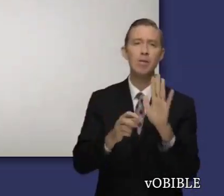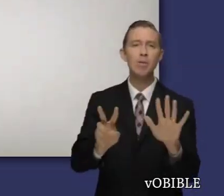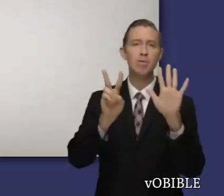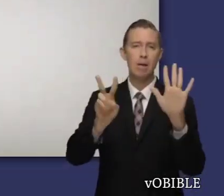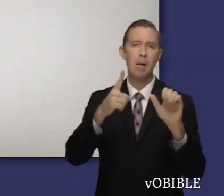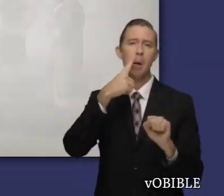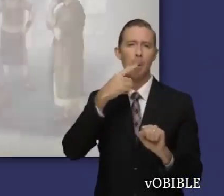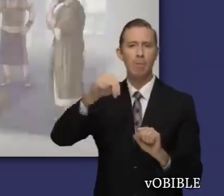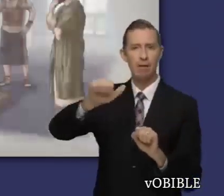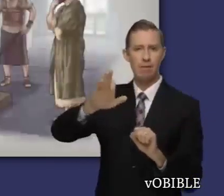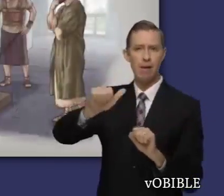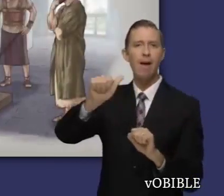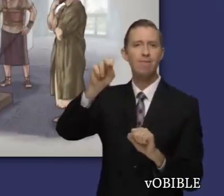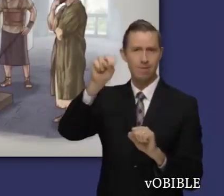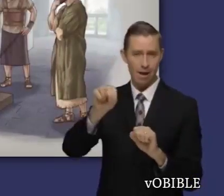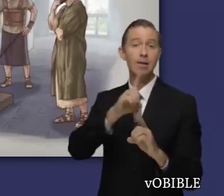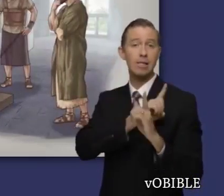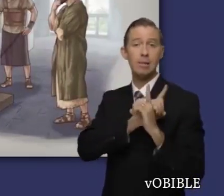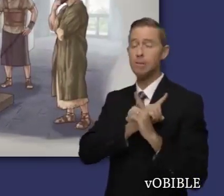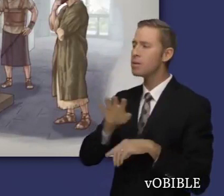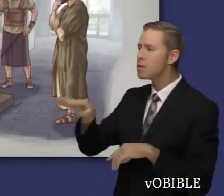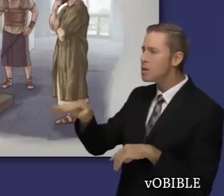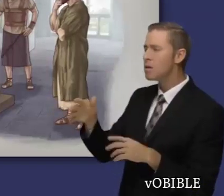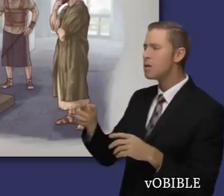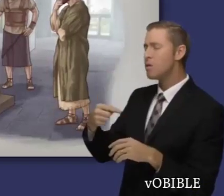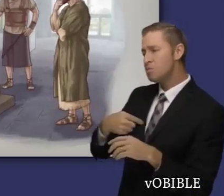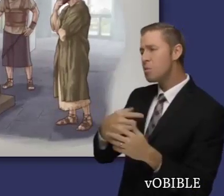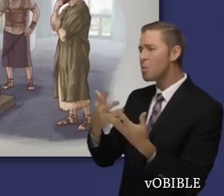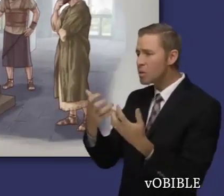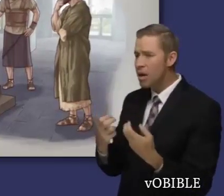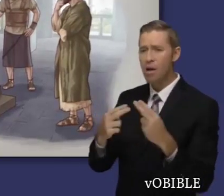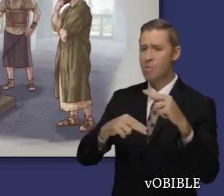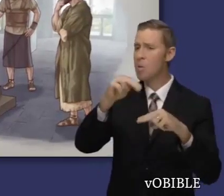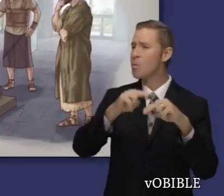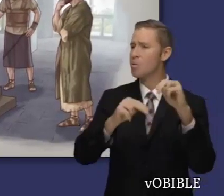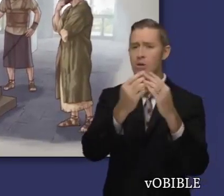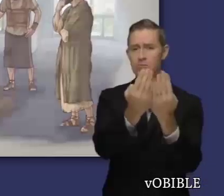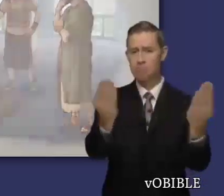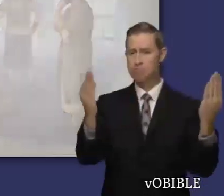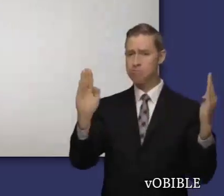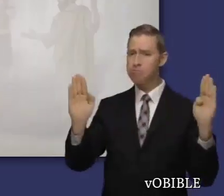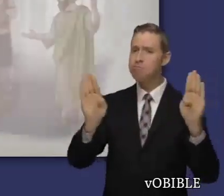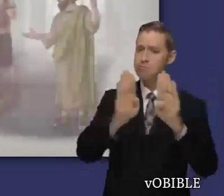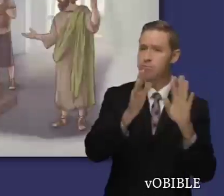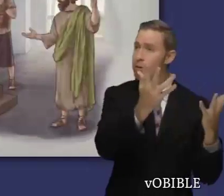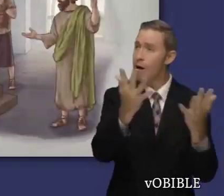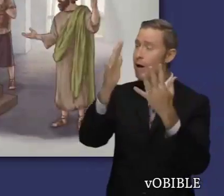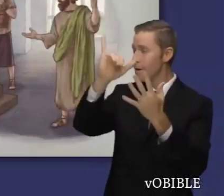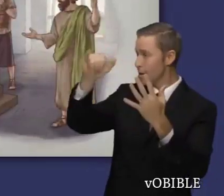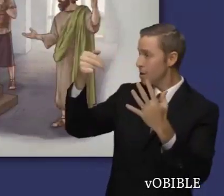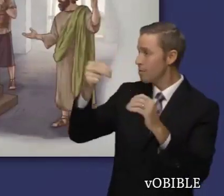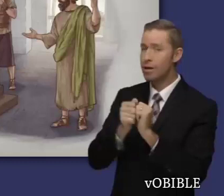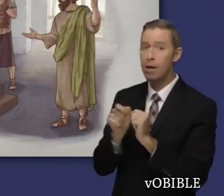En el capítulo 7, David le dice a Natán que le gustaría construir un templo, una casa para Jehová. Pero Jehová